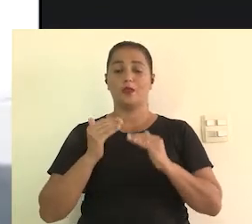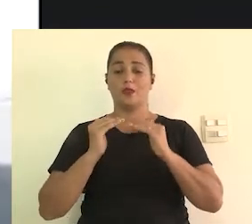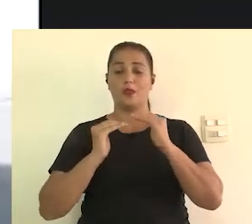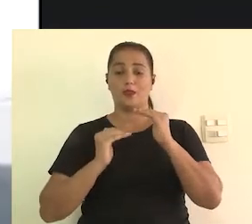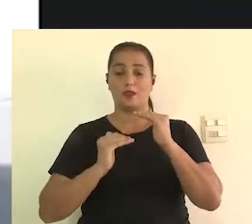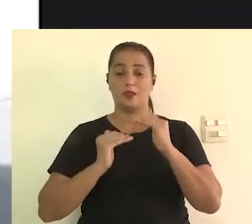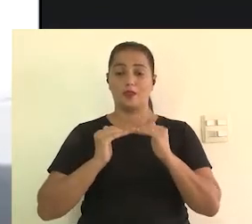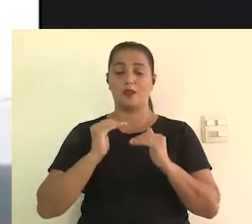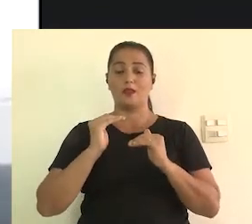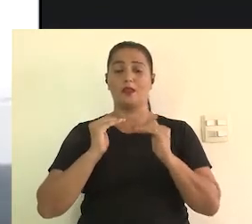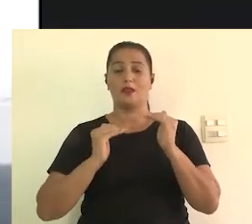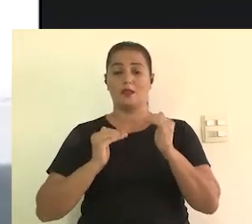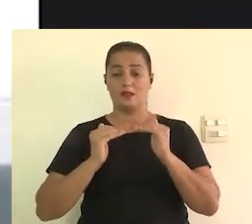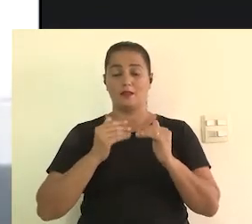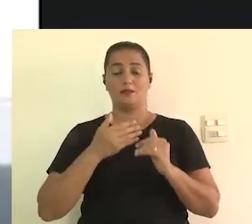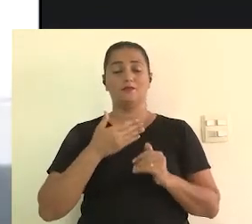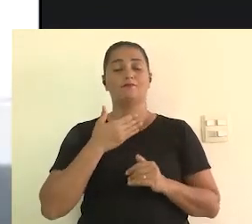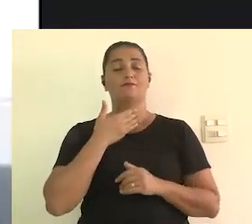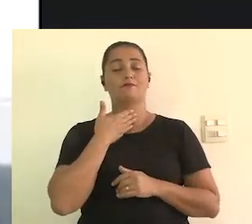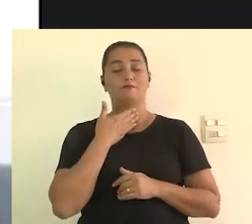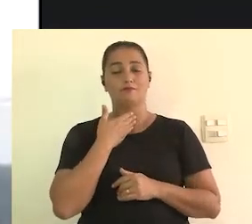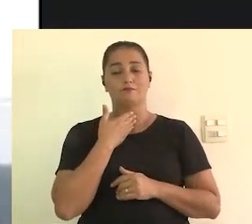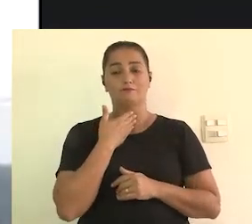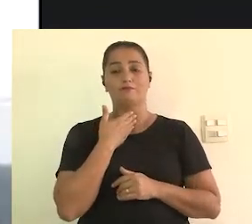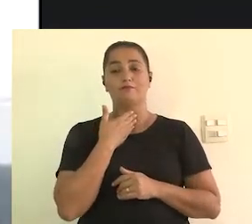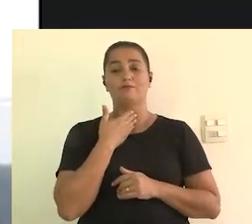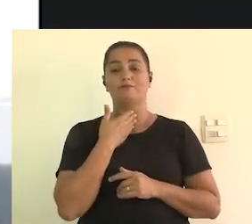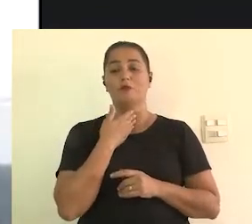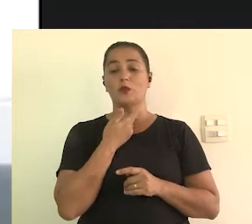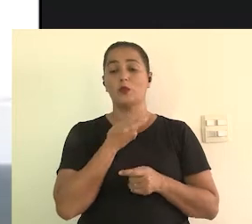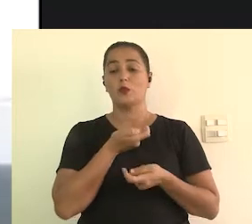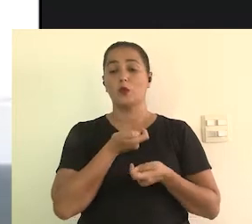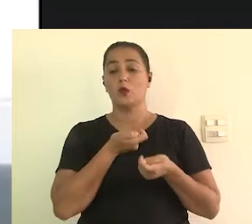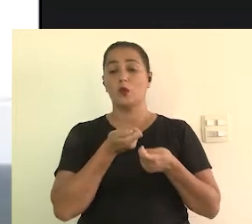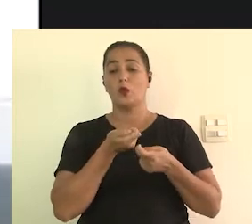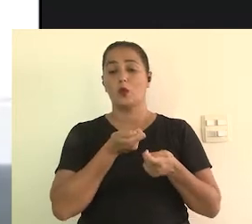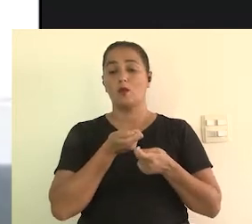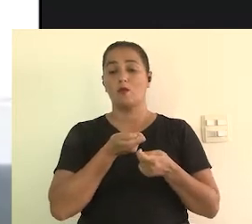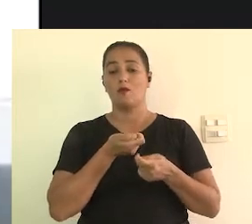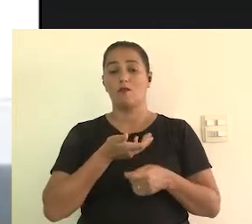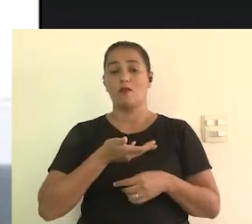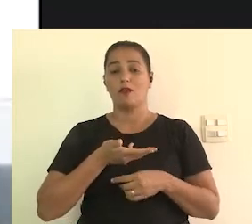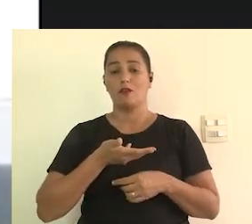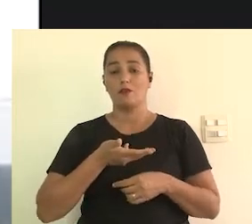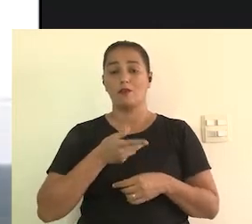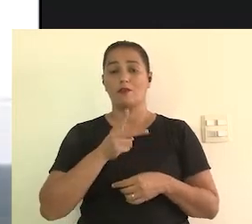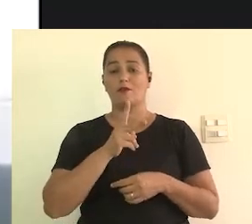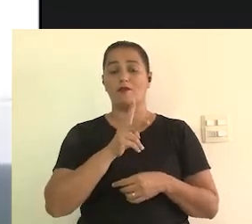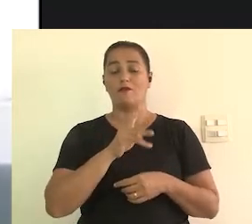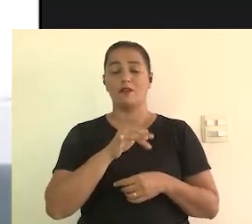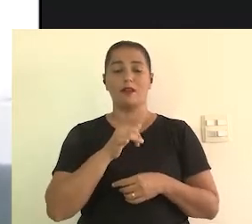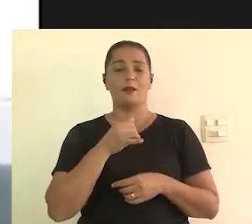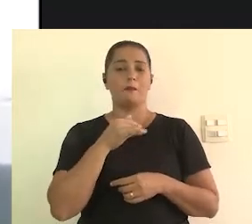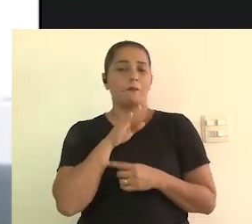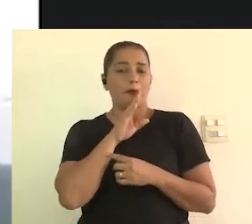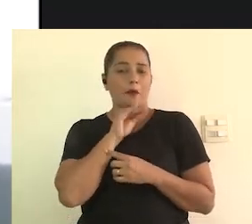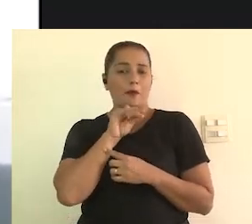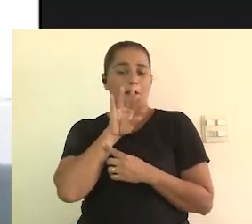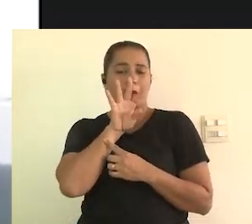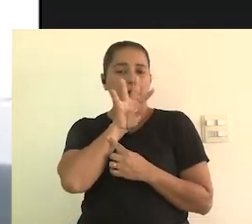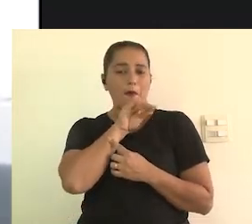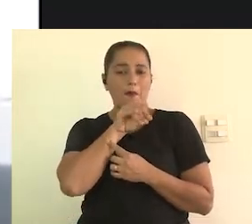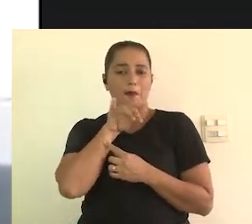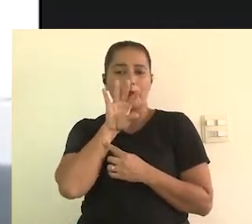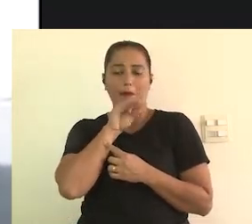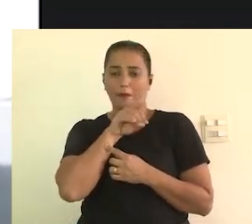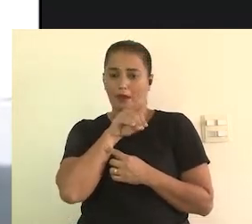clareza, um bom volume e equilíbrio da voz, um controle da